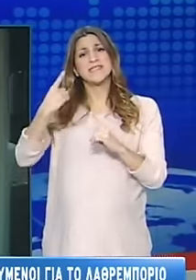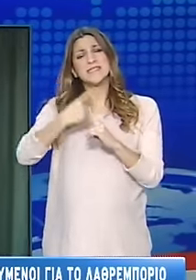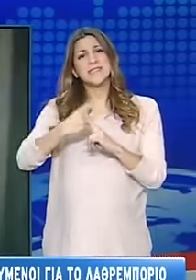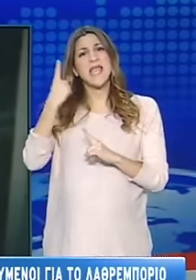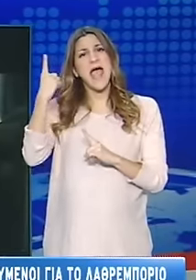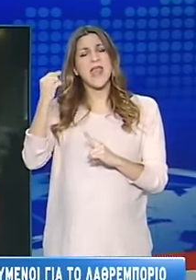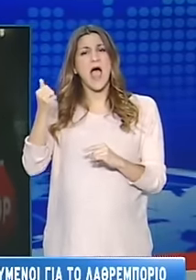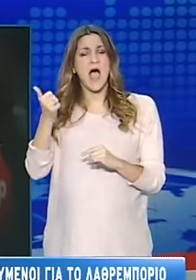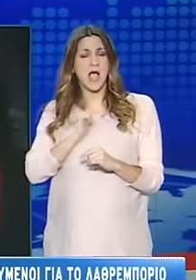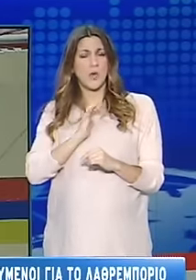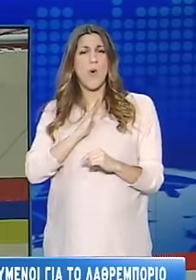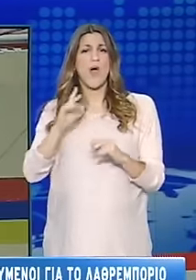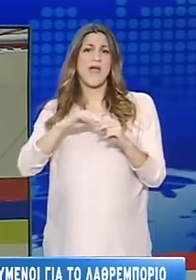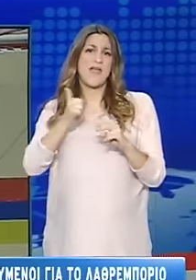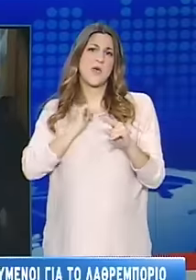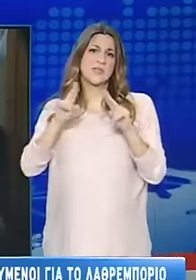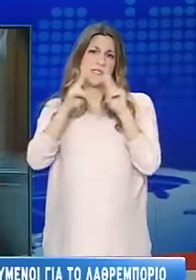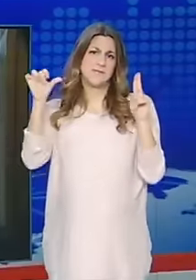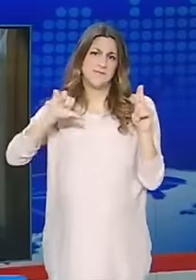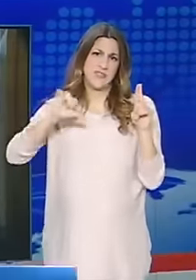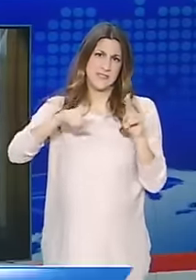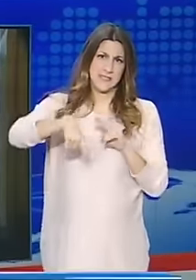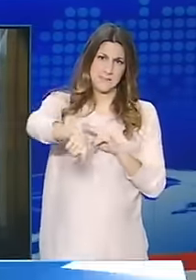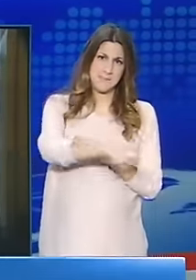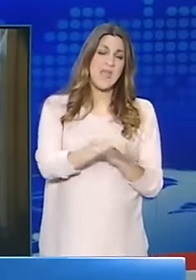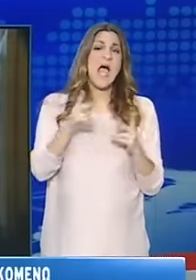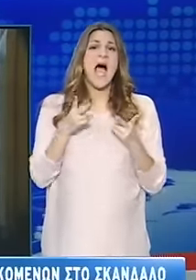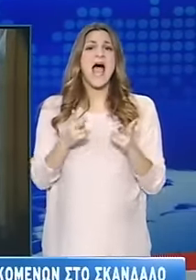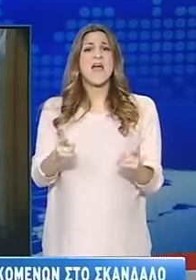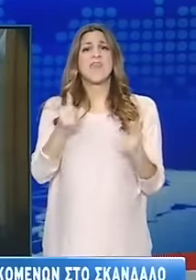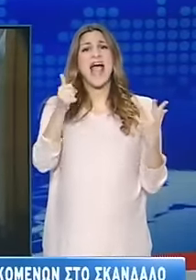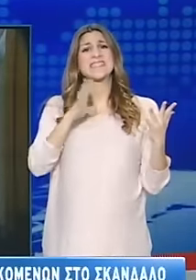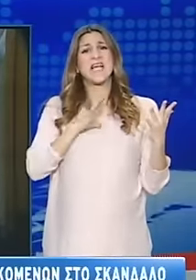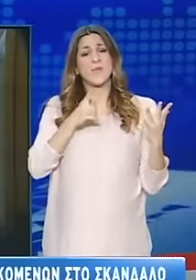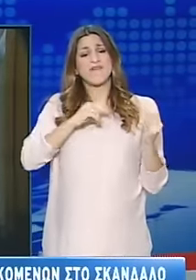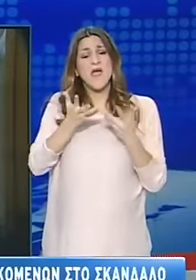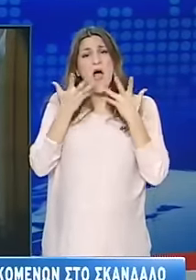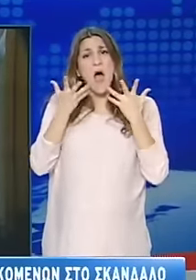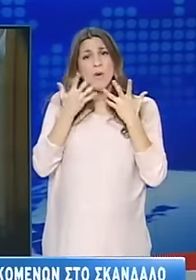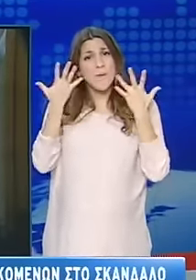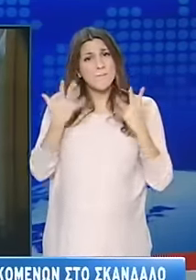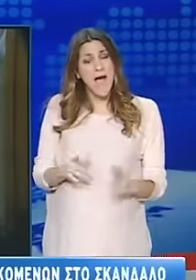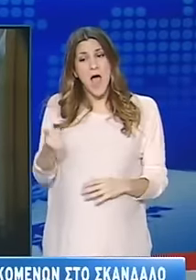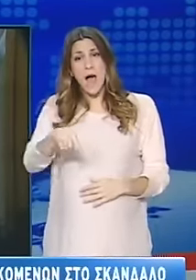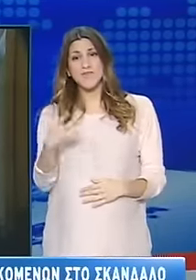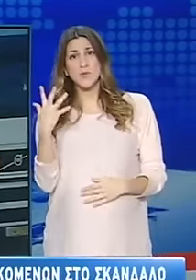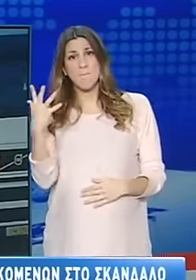Ελεύθεροι αφαίθηκαν οι υπόλοιποι έξι κατηγορούμενοι που απολογήθηκαν χθες, εκ των οποίων οι πέντε με περιοριστικούς όρους και εγγυήσεις που